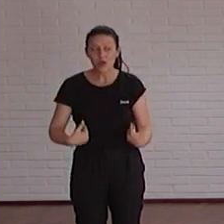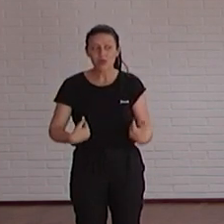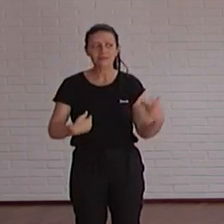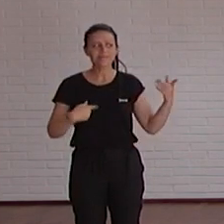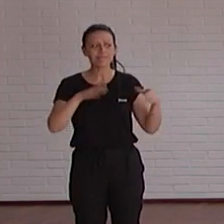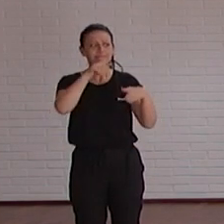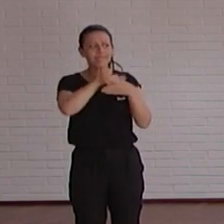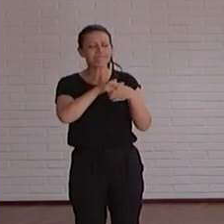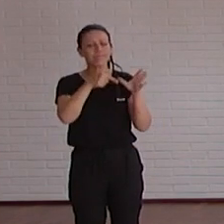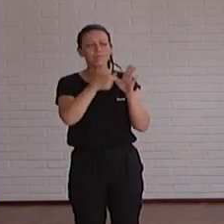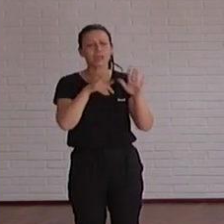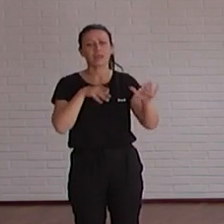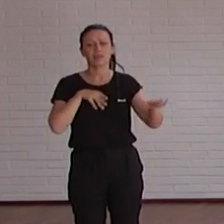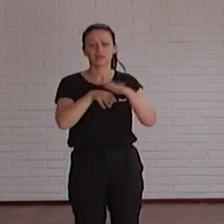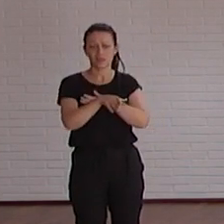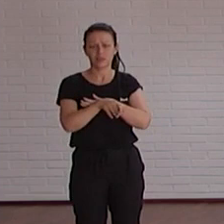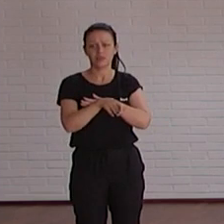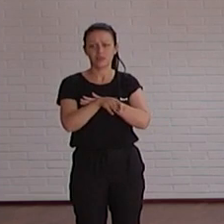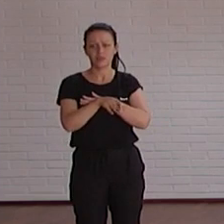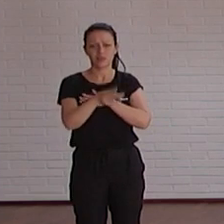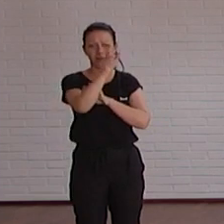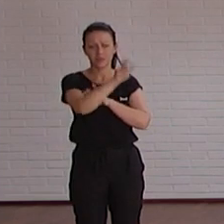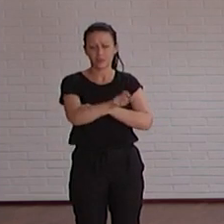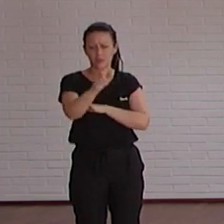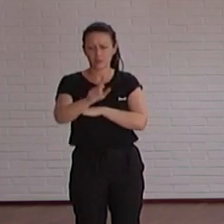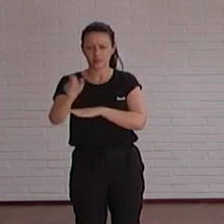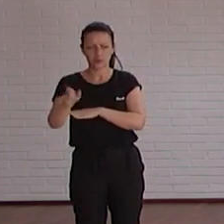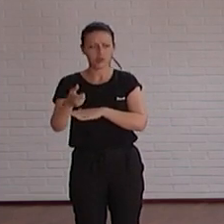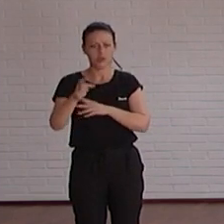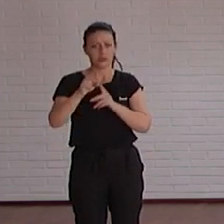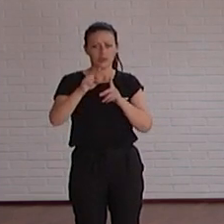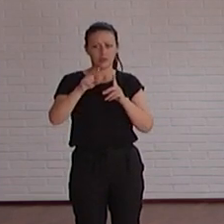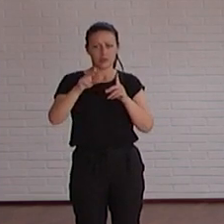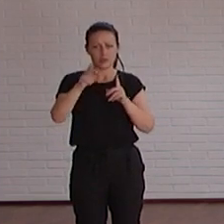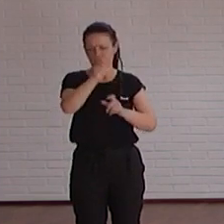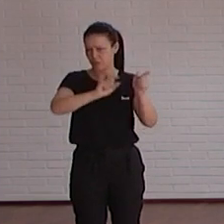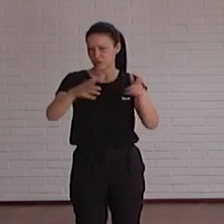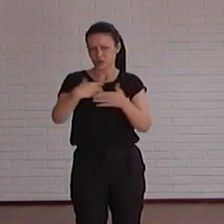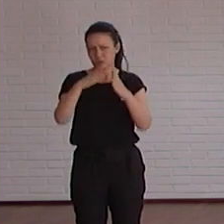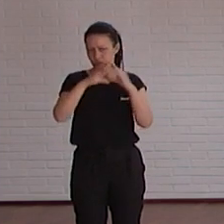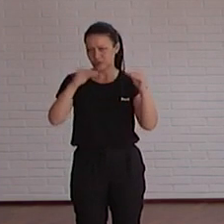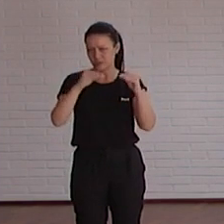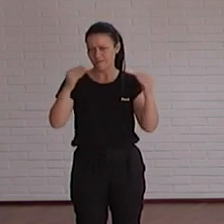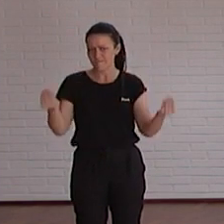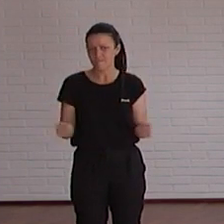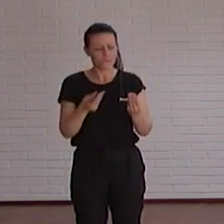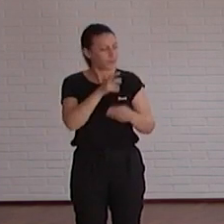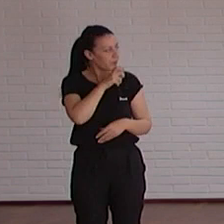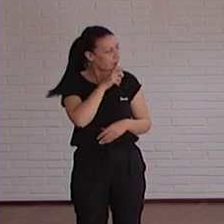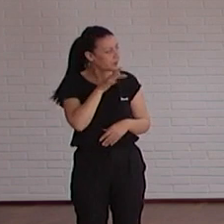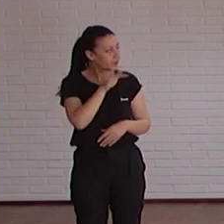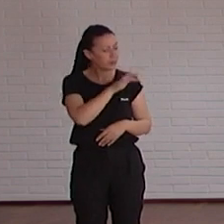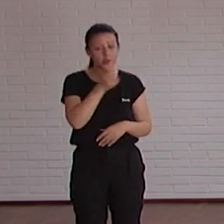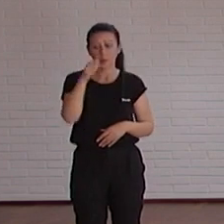mejorar la accesibilidad del personal y de todas las personas de la universidad? Yo he como